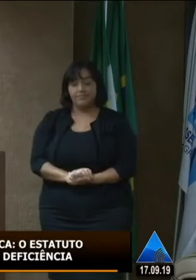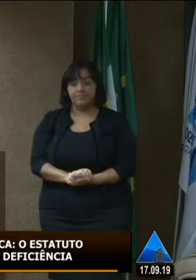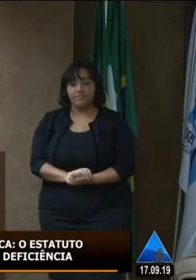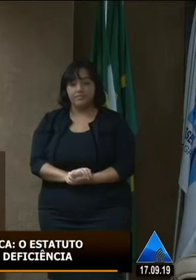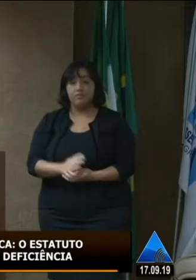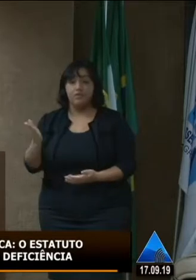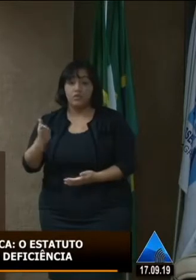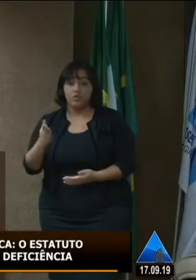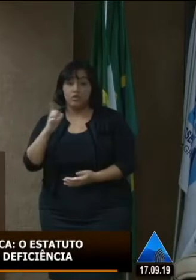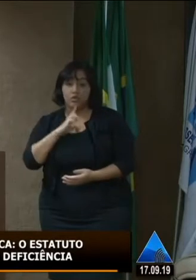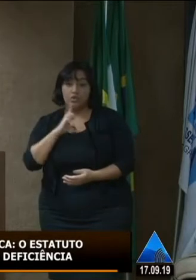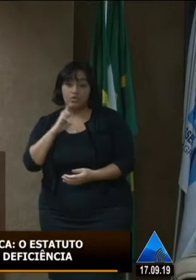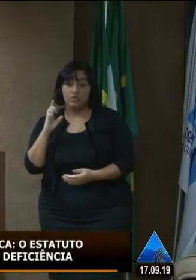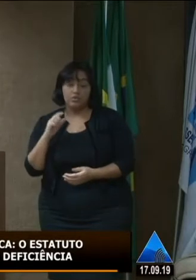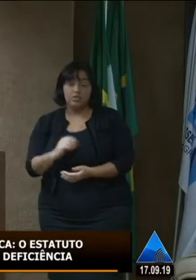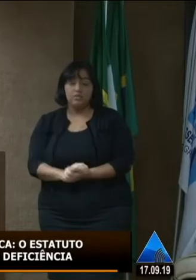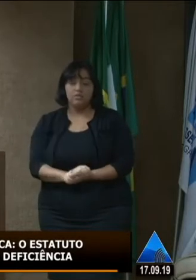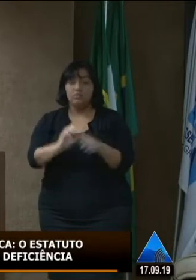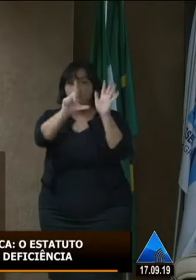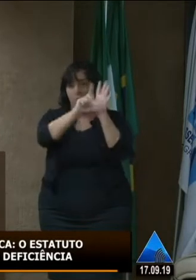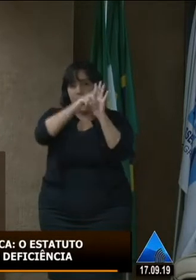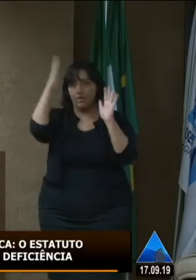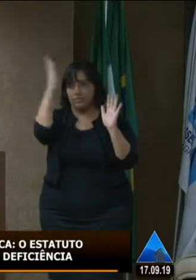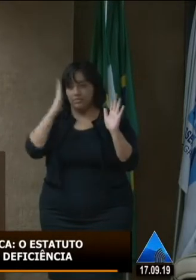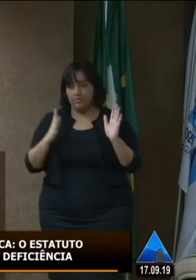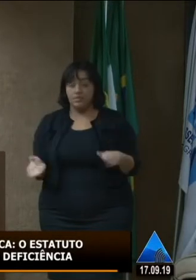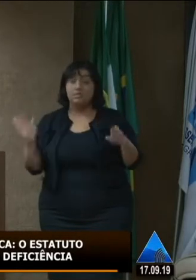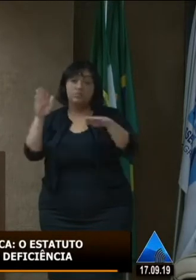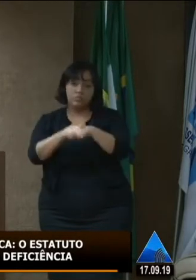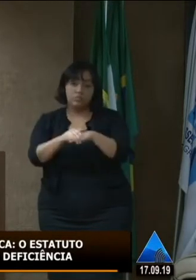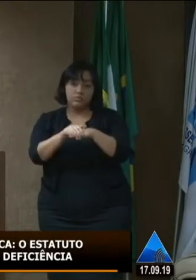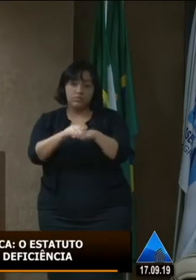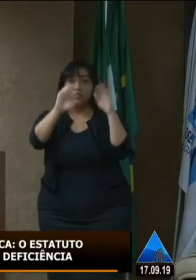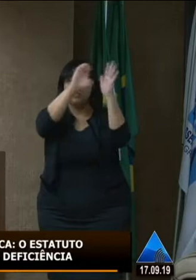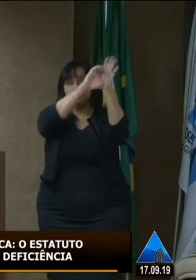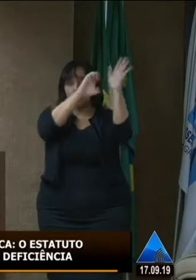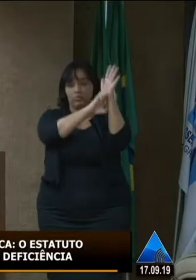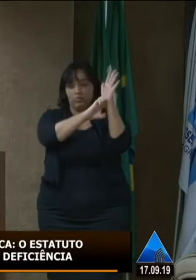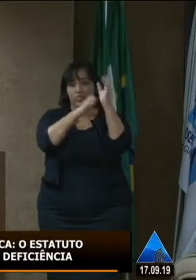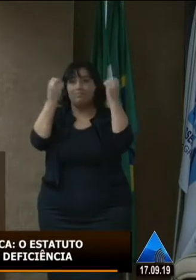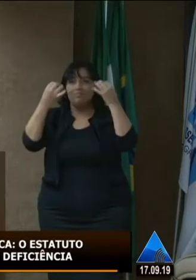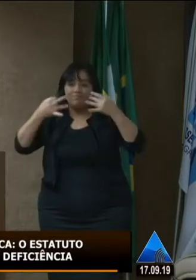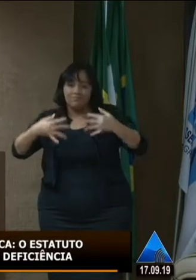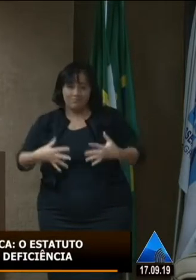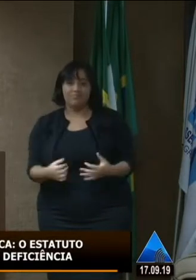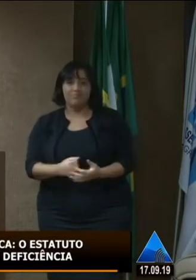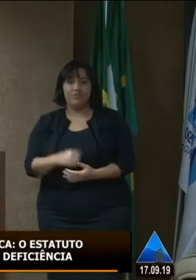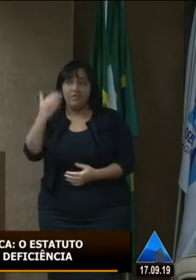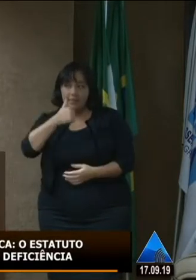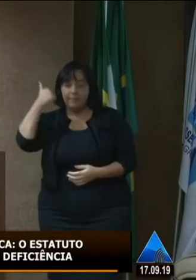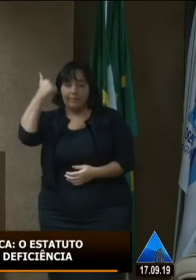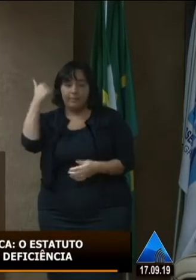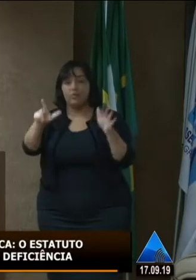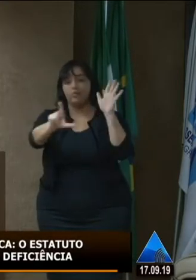gente já tem uma lei brasileira de inclusão então o estatuto praticamente vem pra desenhar o que já está dito numa